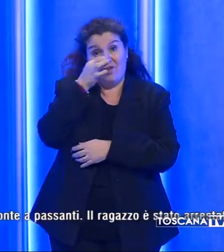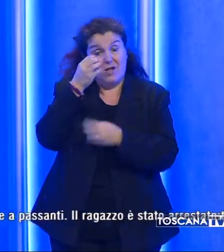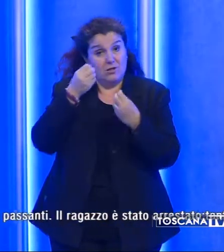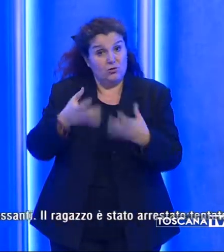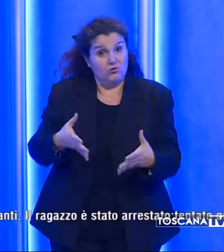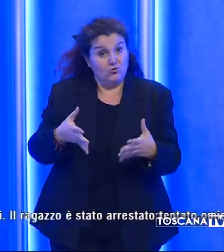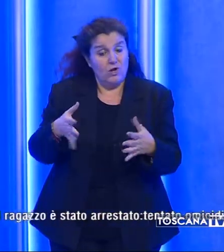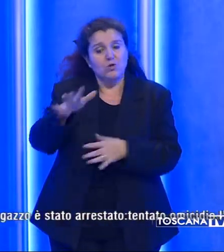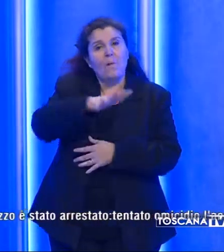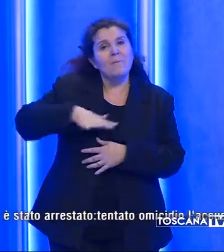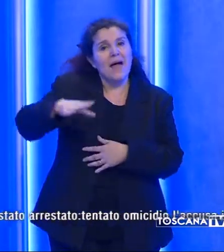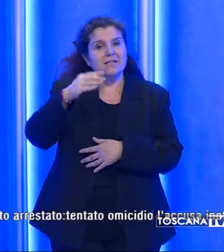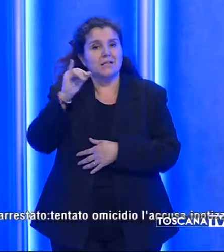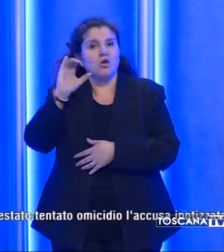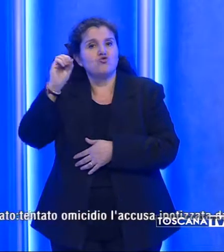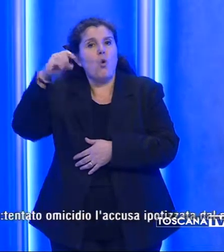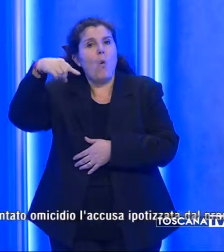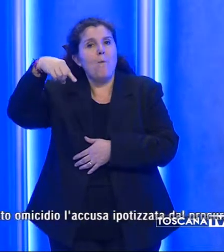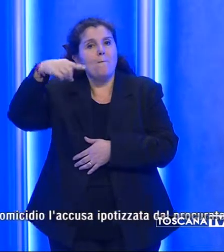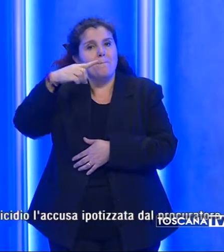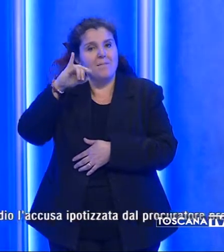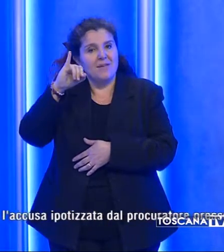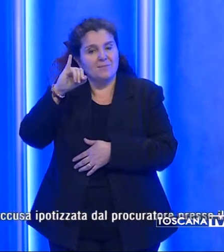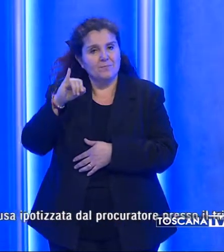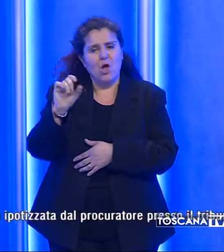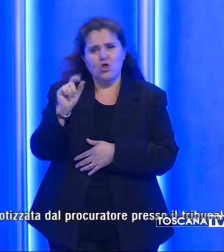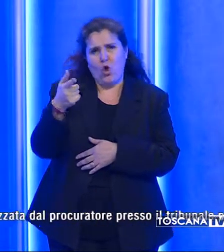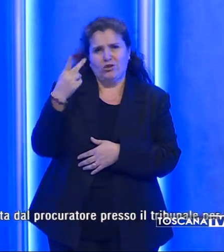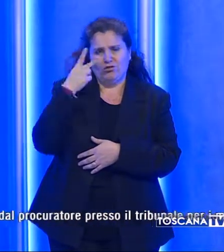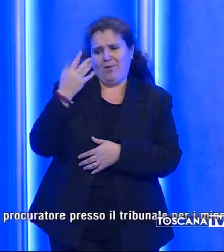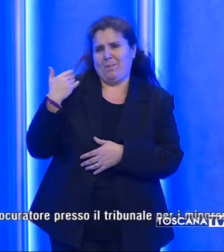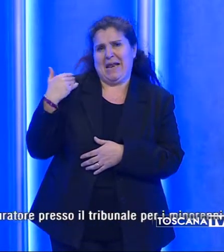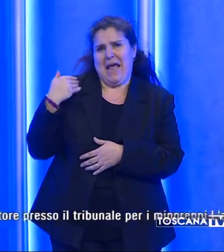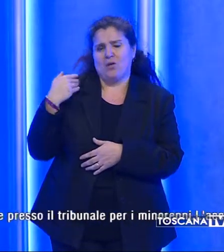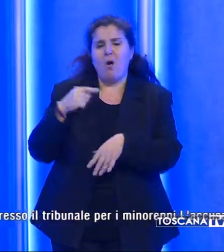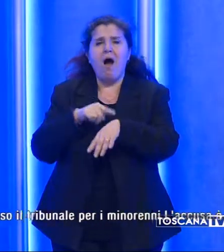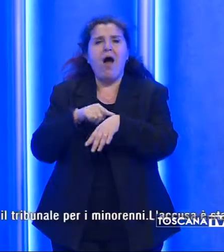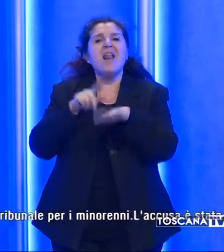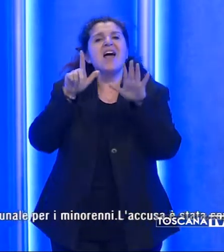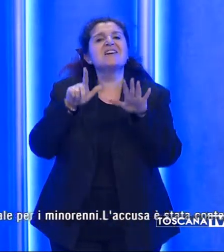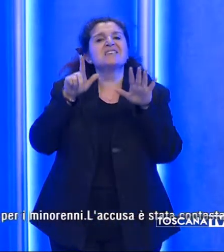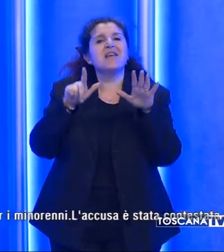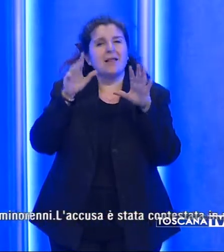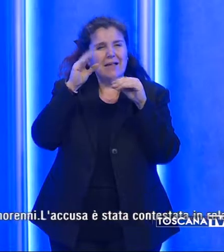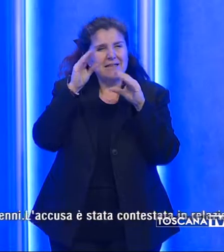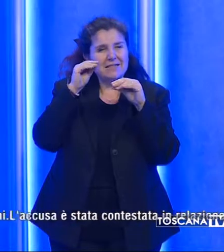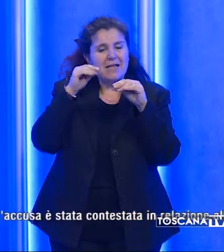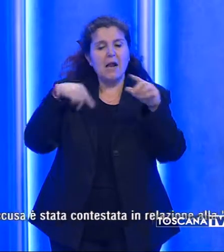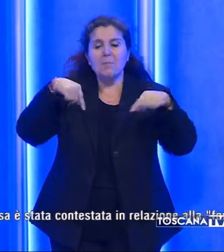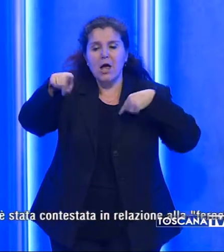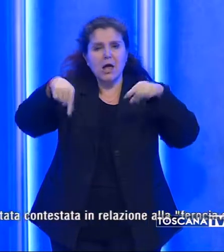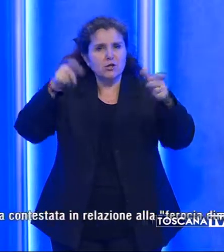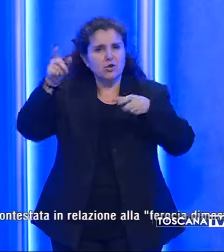in piazza dei Cionpi lo scorso 12 febbraio alle 19 di fronte ai passanti.